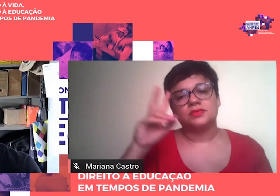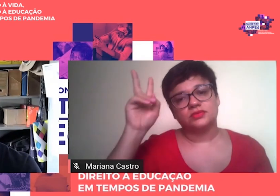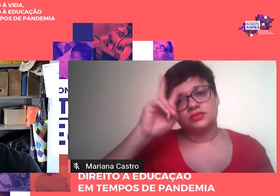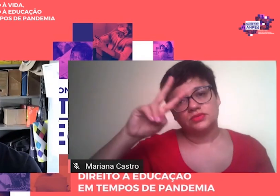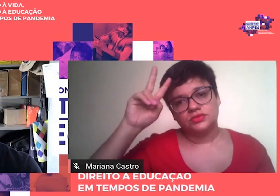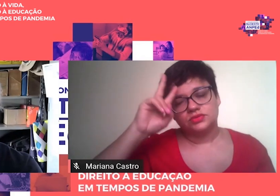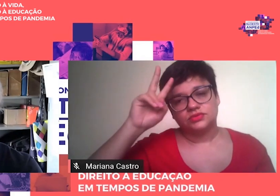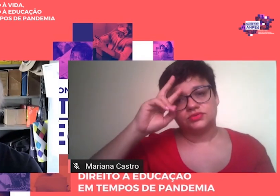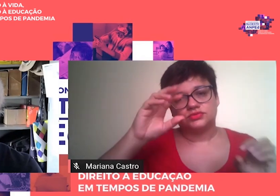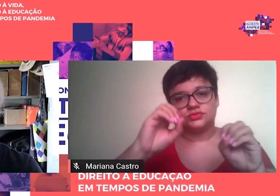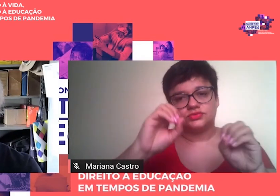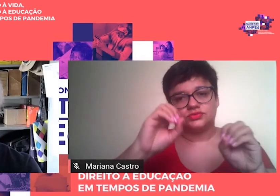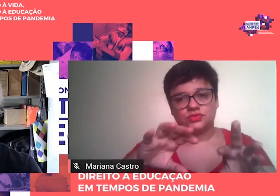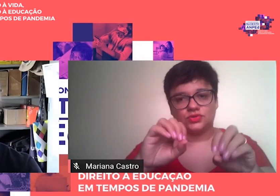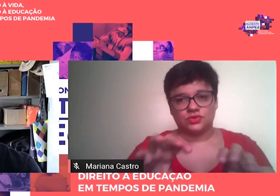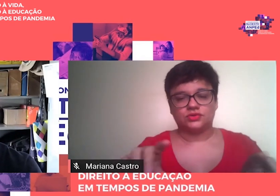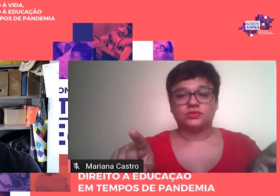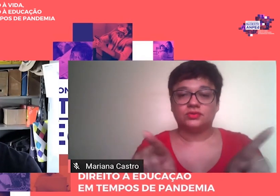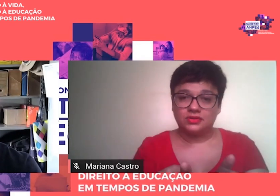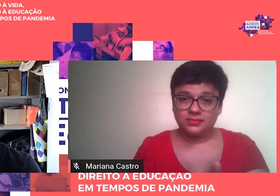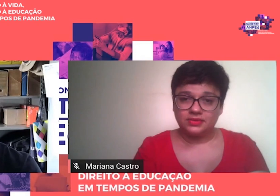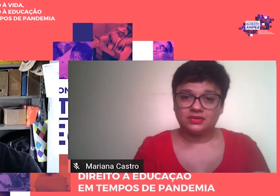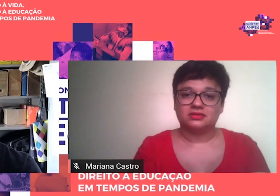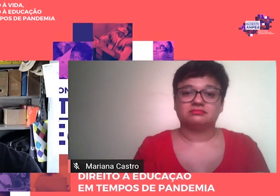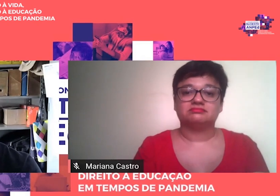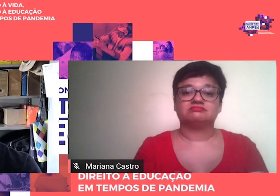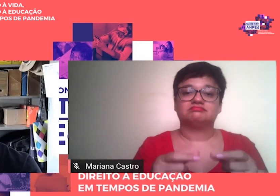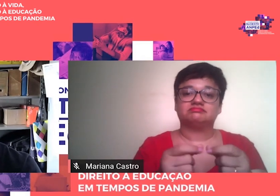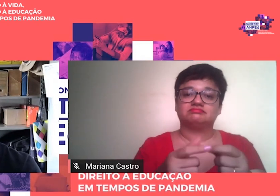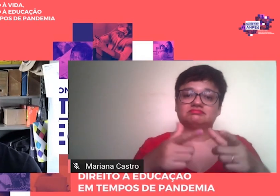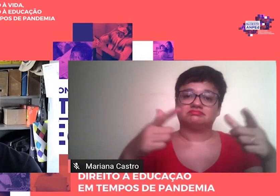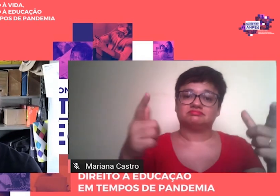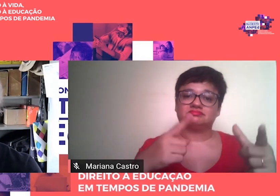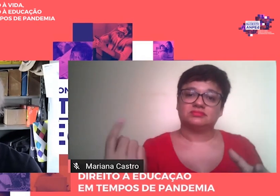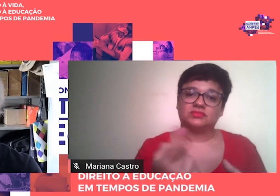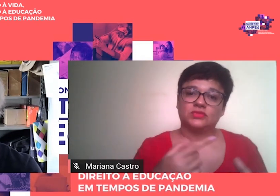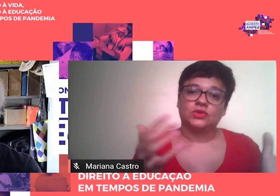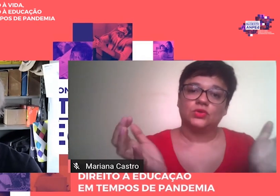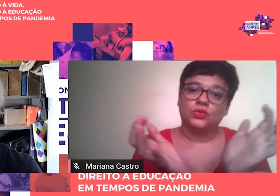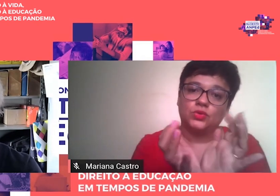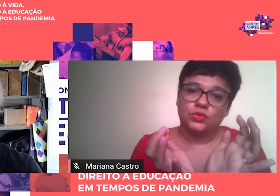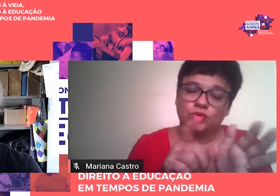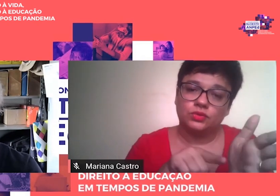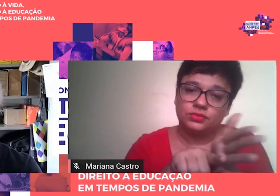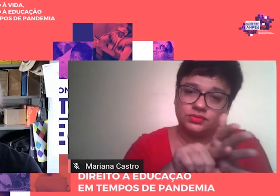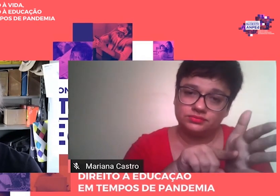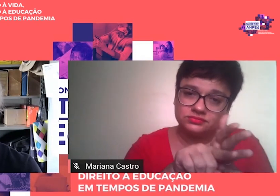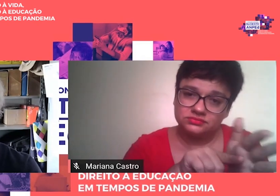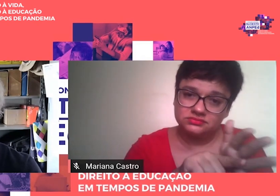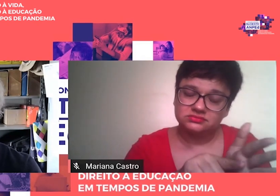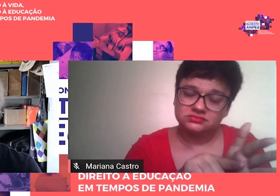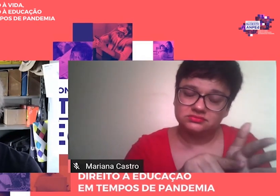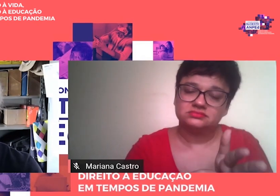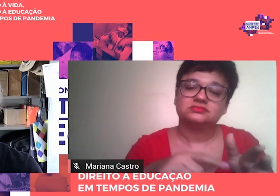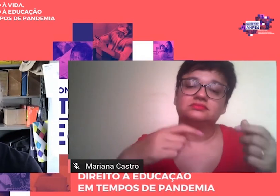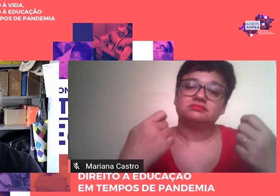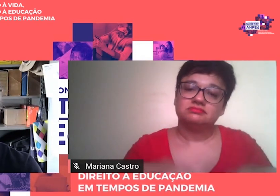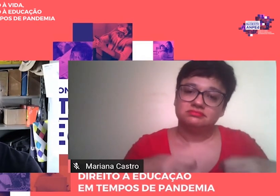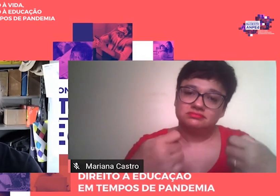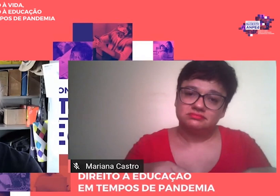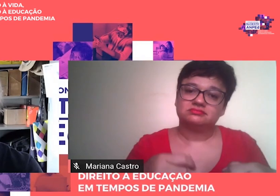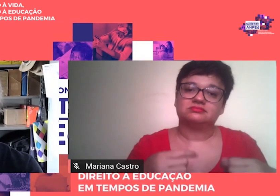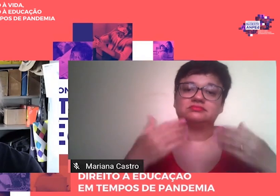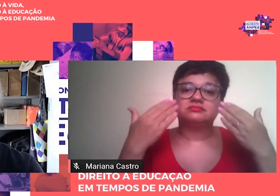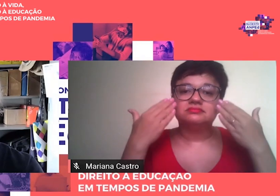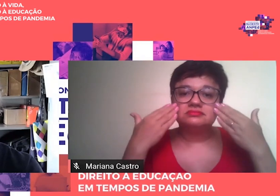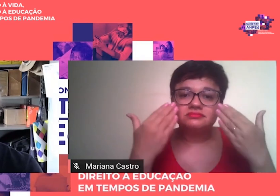e prosseguida em Gramsci, da qual o grupo de pesquisa StedBR tem sido vetor já